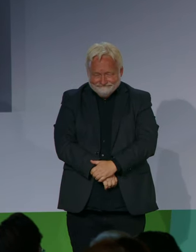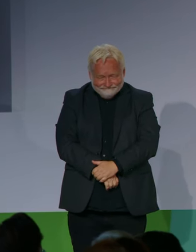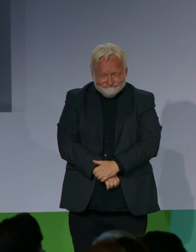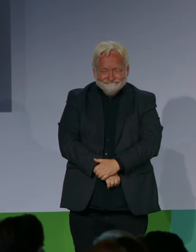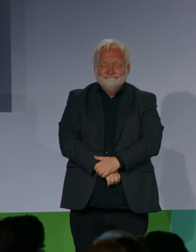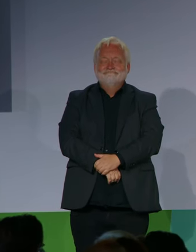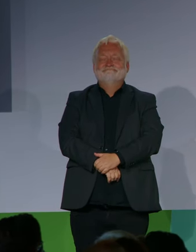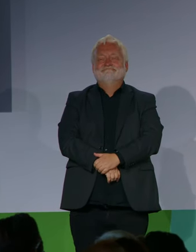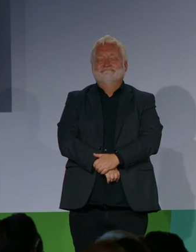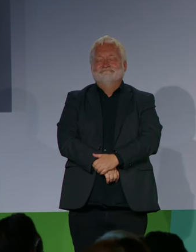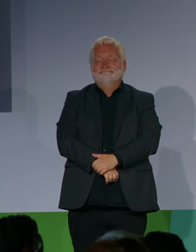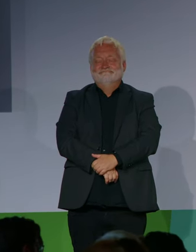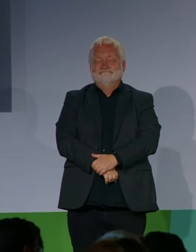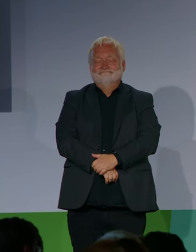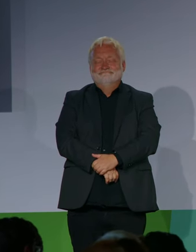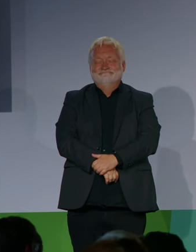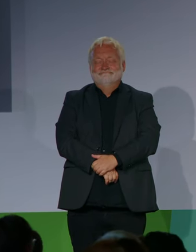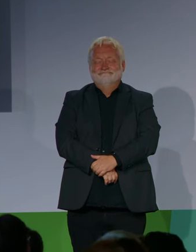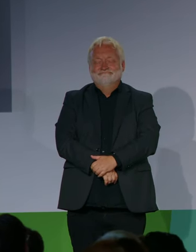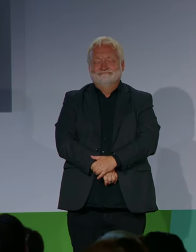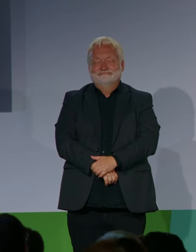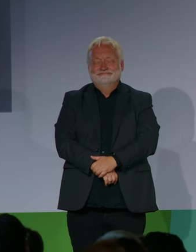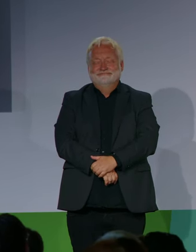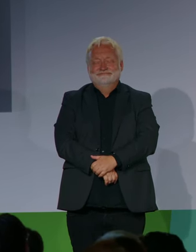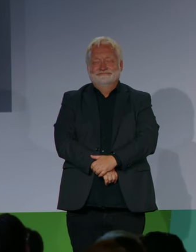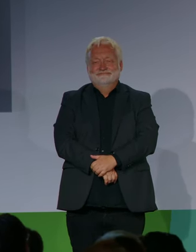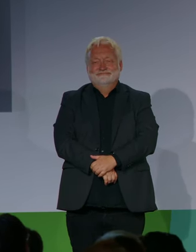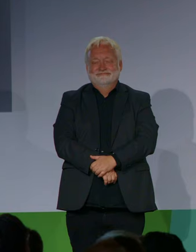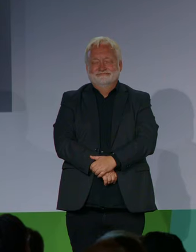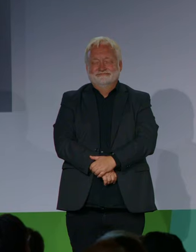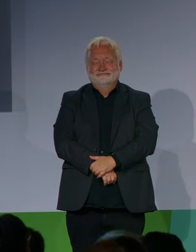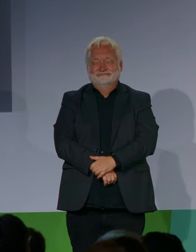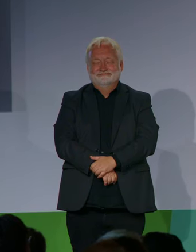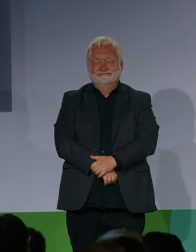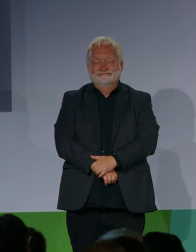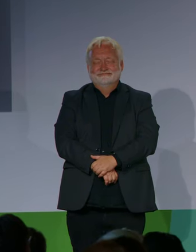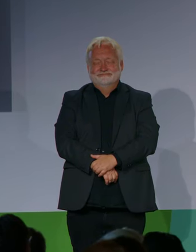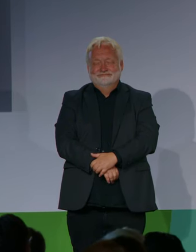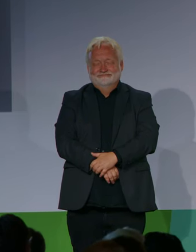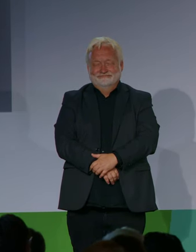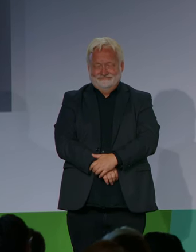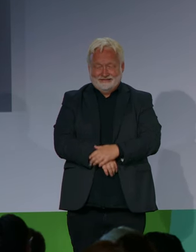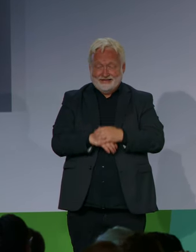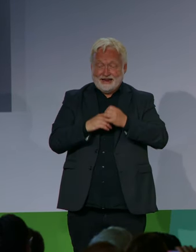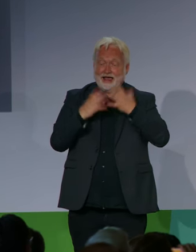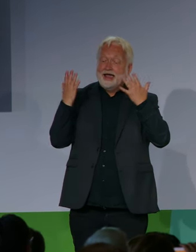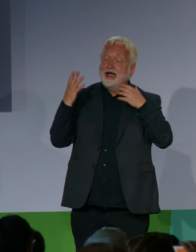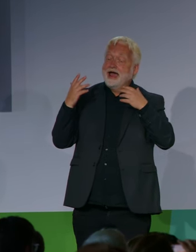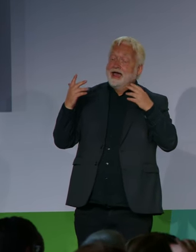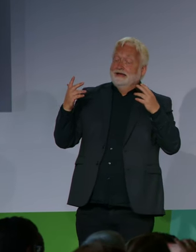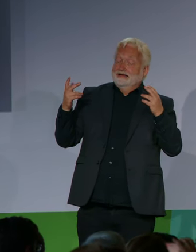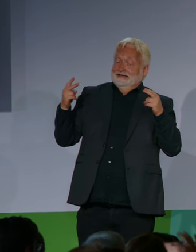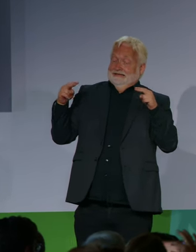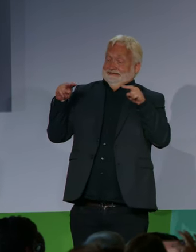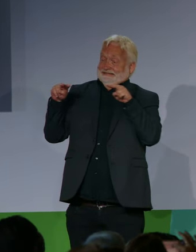Sichtbarkeit muss aber natürlich auch außerhalb großer Sportereignisse das Ziel sein, an jedem ganz normalen Tag. Dabei ist eines